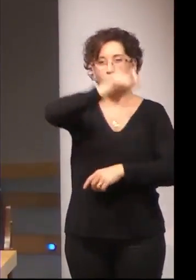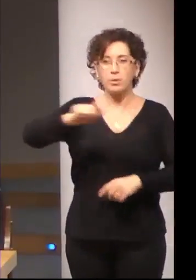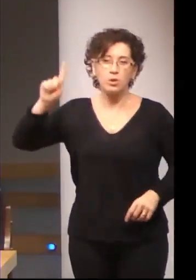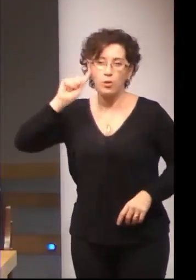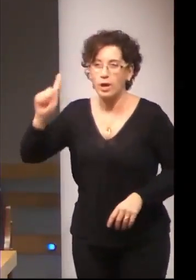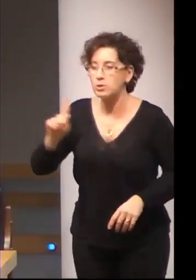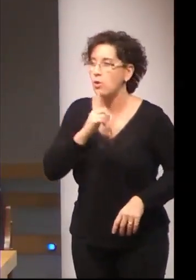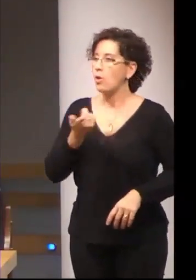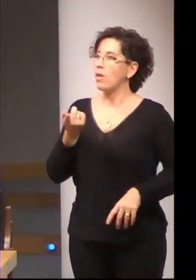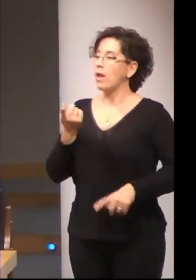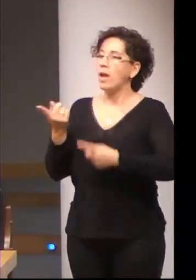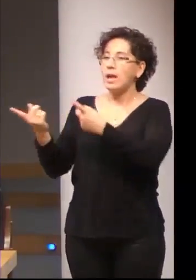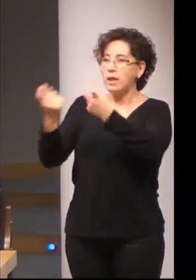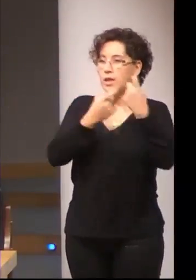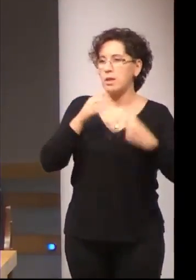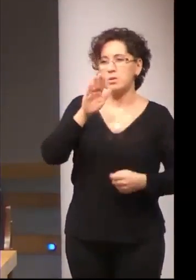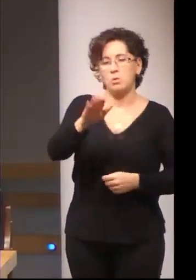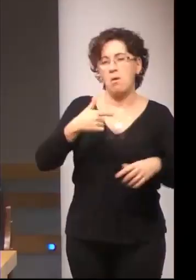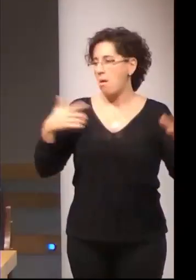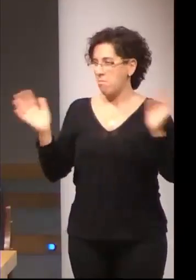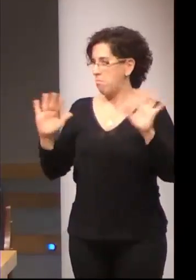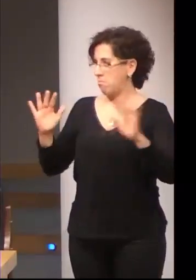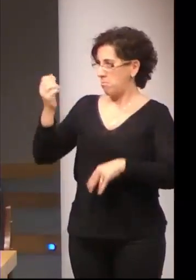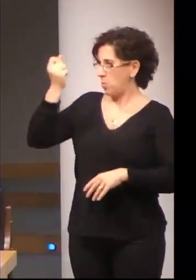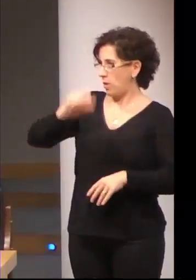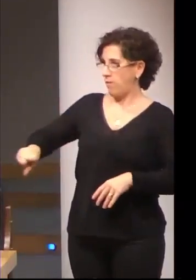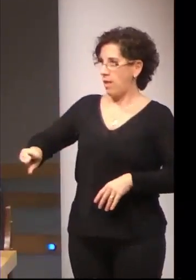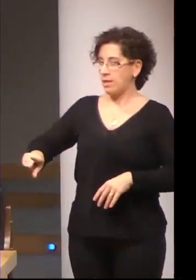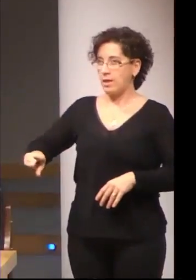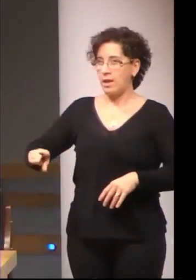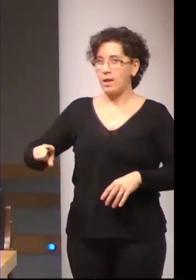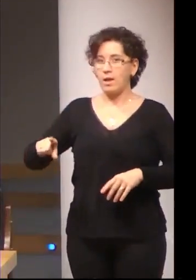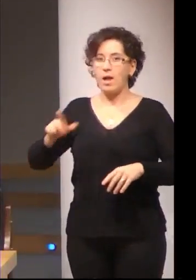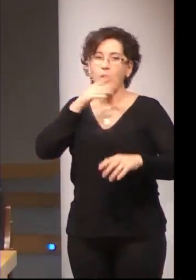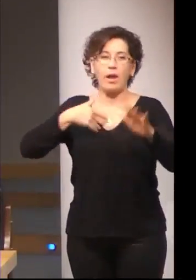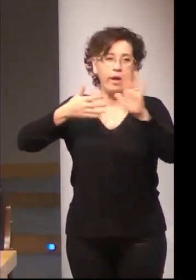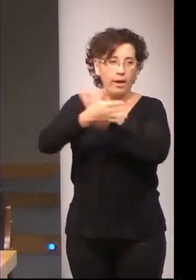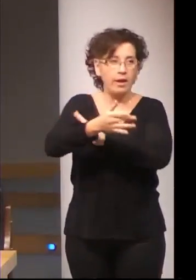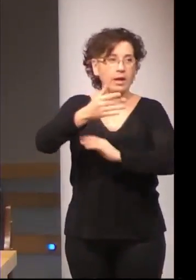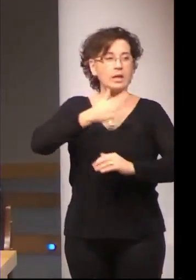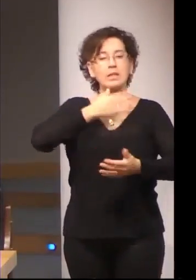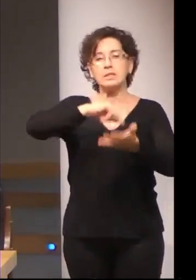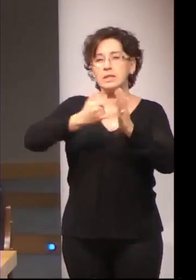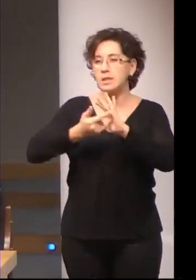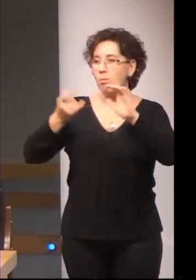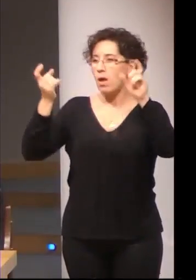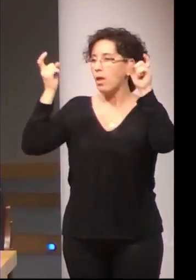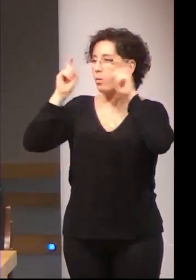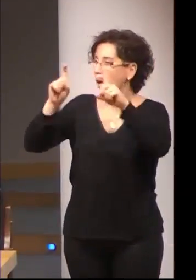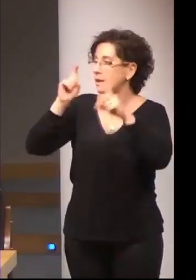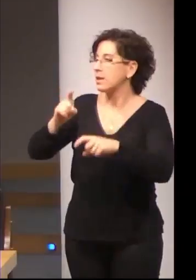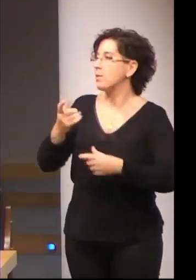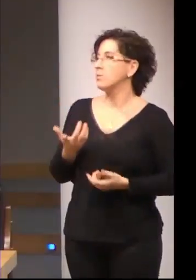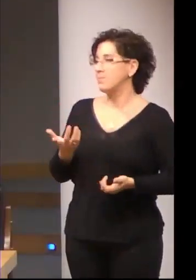esas necesidades, y cómo nuestro sistema educativo pues a veces nos